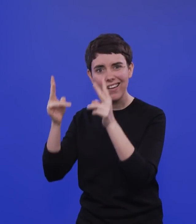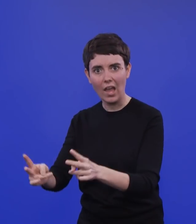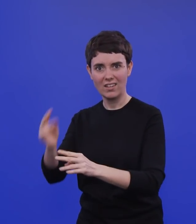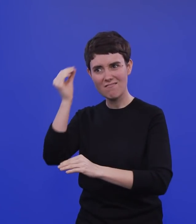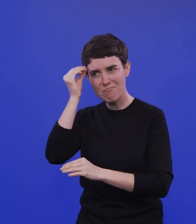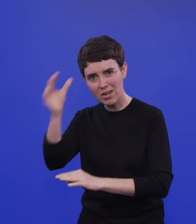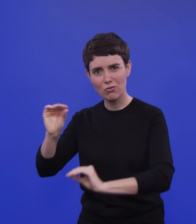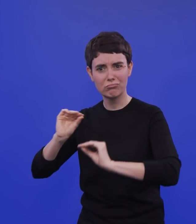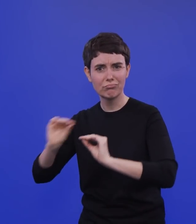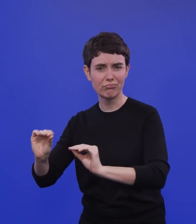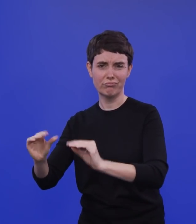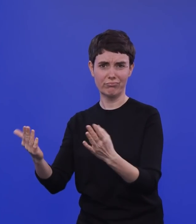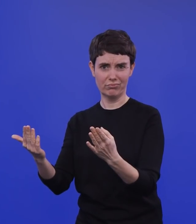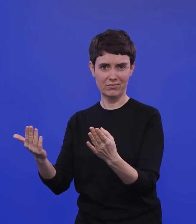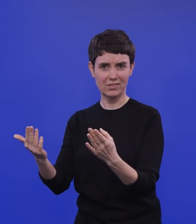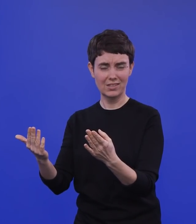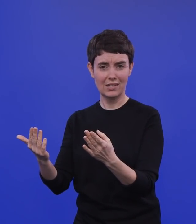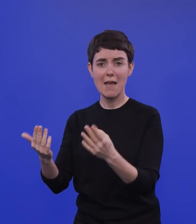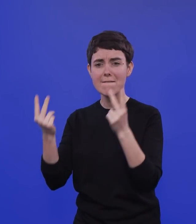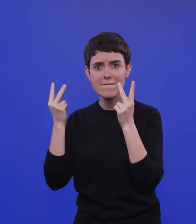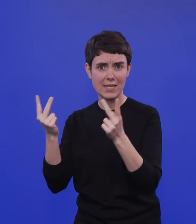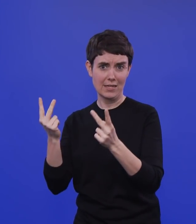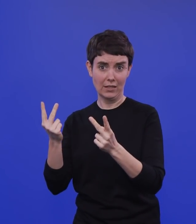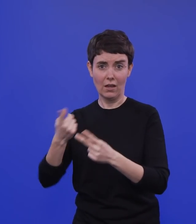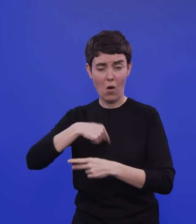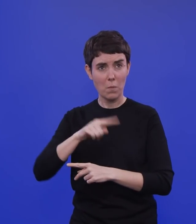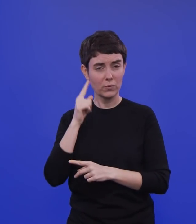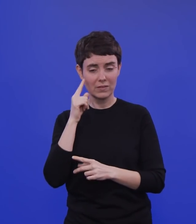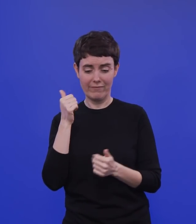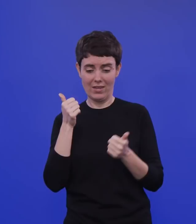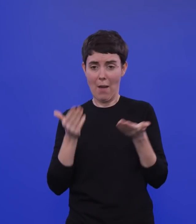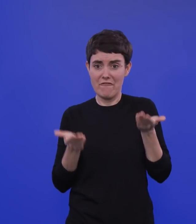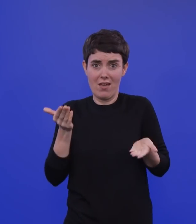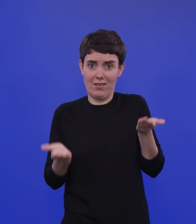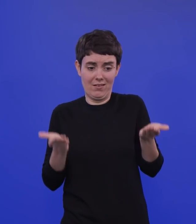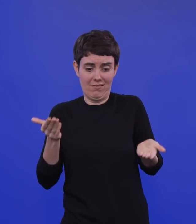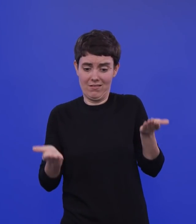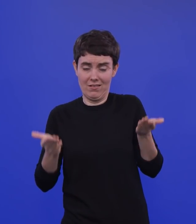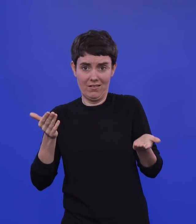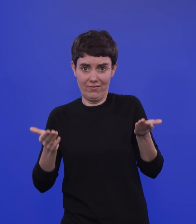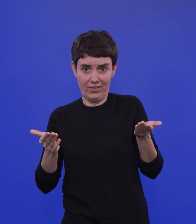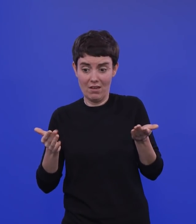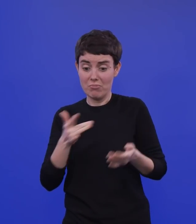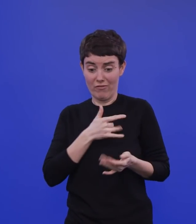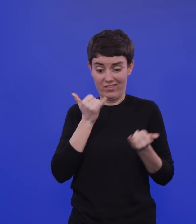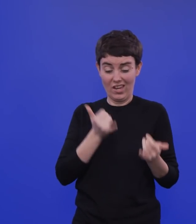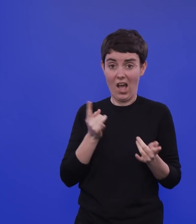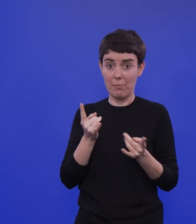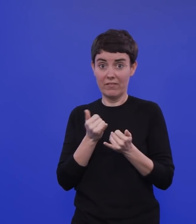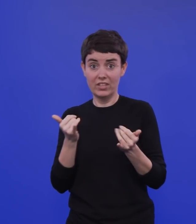sehr hohes Rechtsgut, kann man fast sagen. Und das müssen wir schützen und wir müssen die Schulen offenen, eben obwohl wir